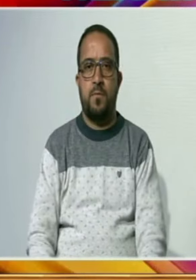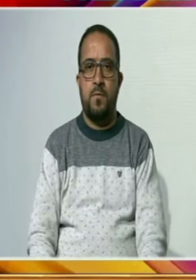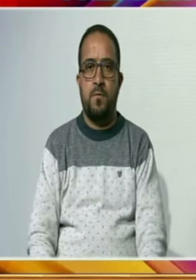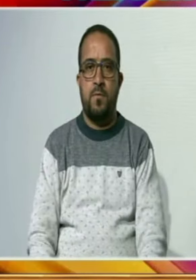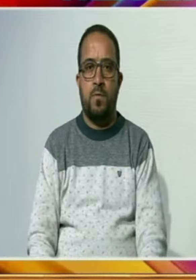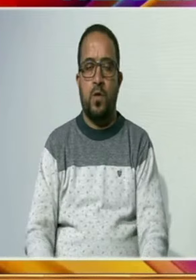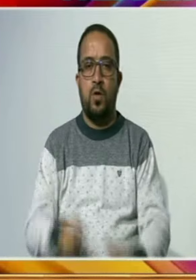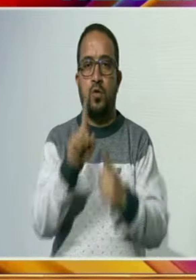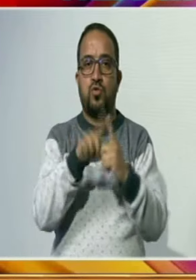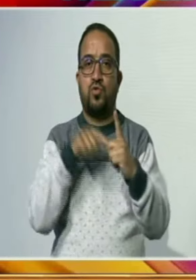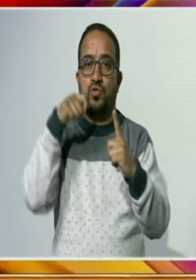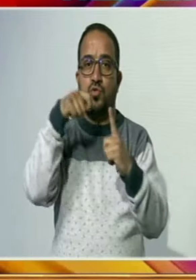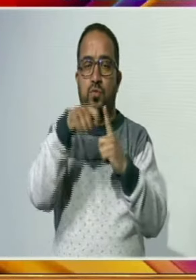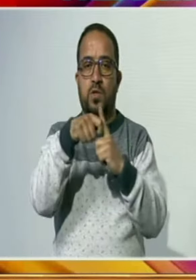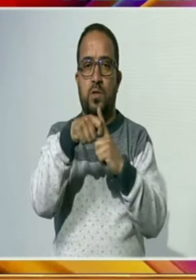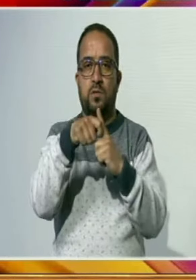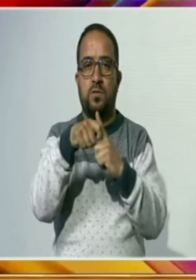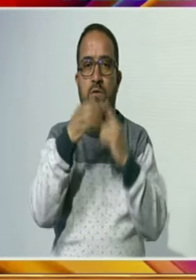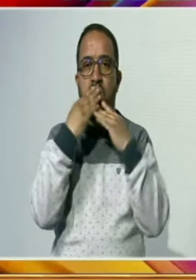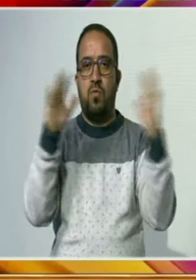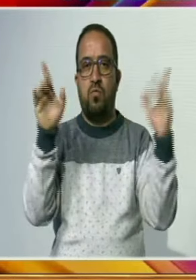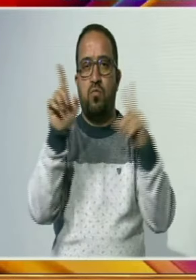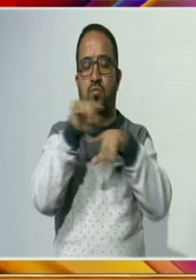جمع کشمیر میں موسم کی ناسازگاری